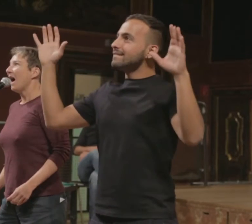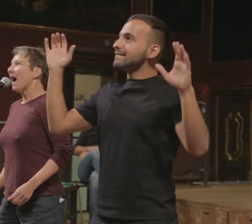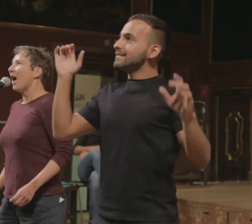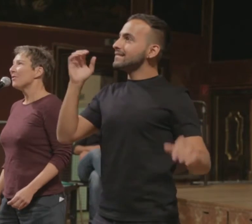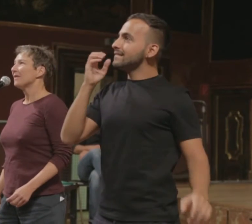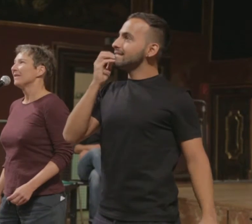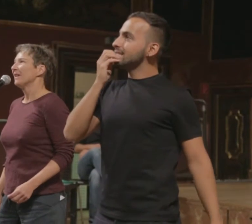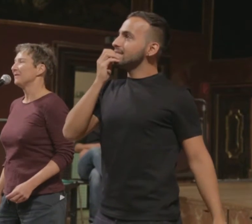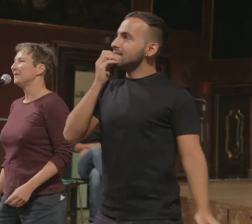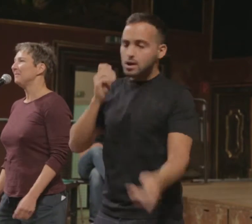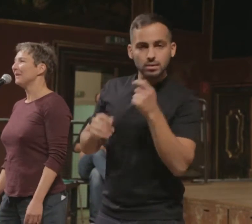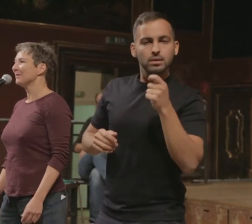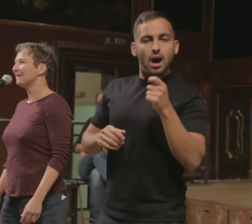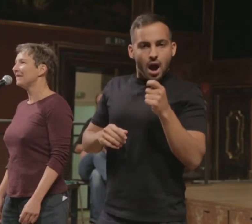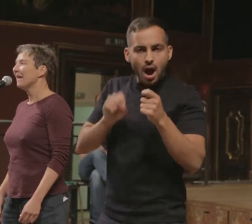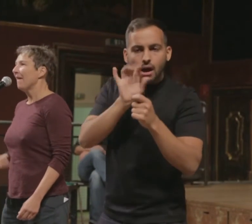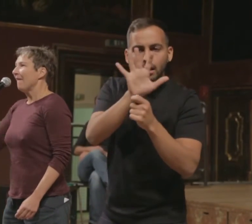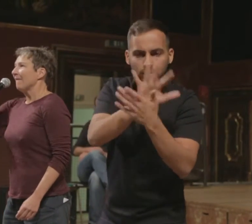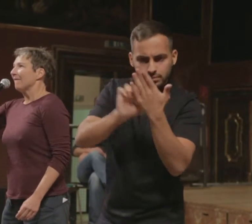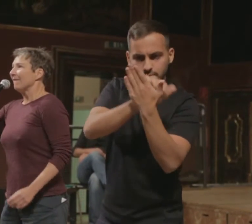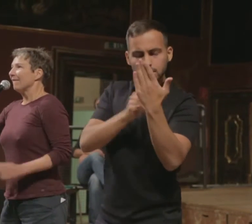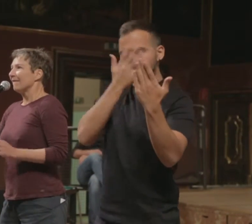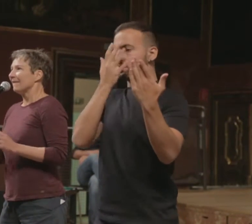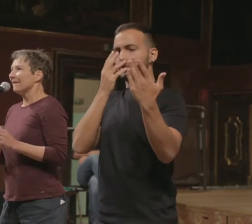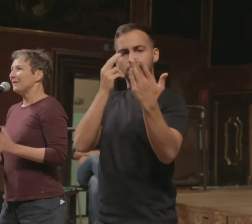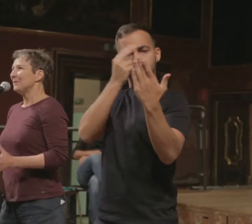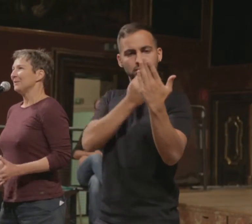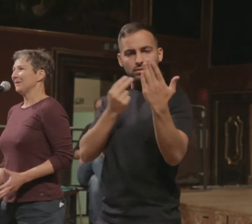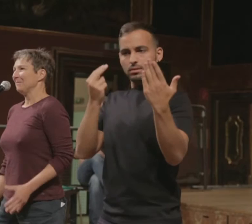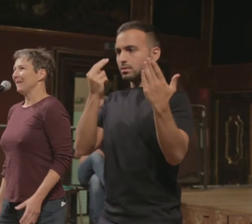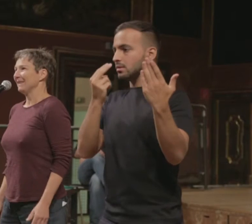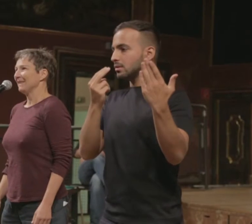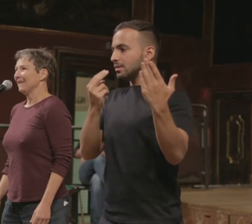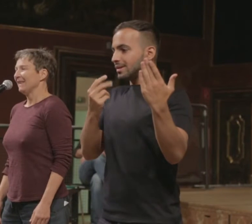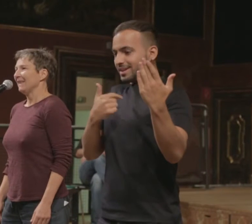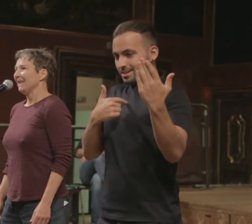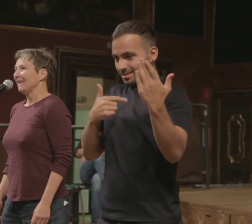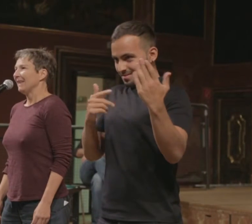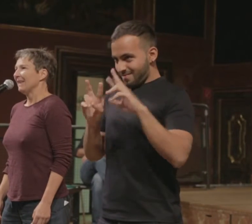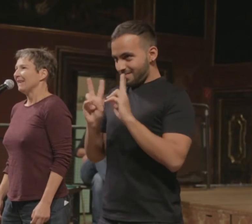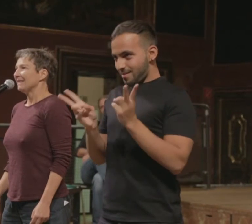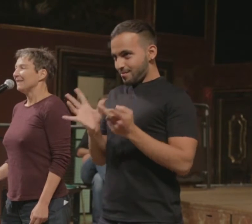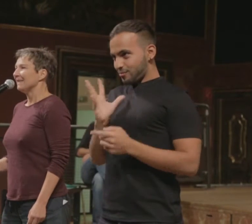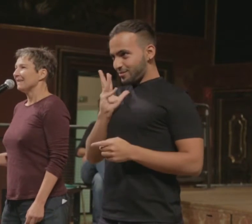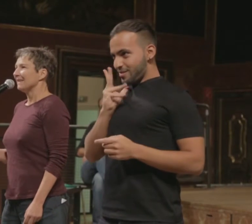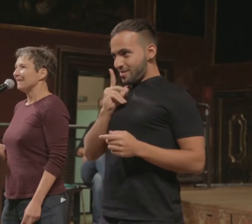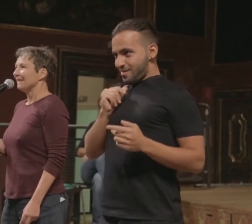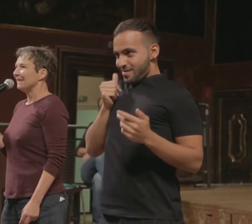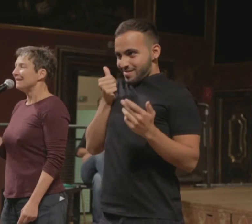Hauch auf den Spiegel und sieh die Schönste im Land. Denn in